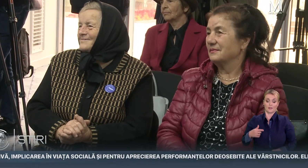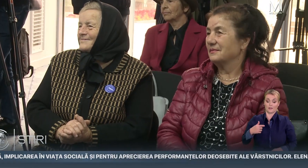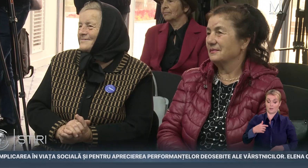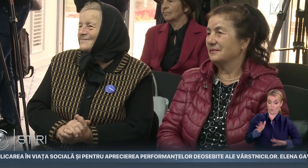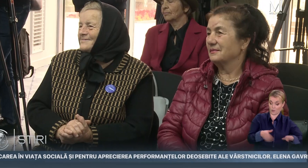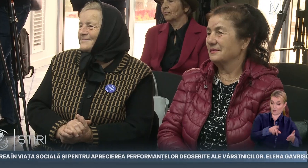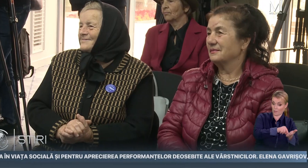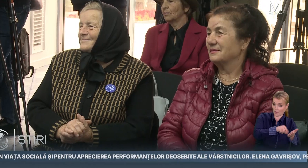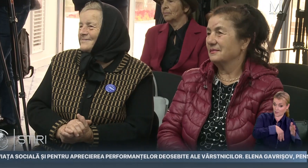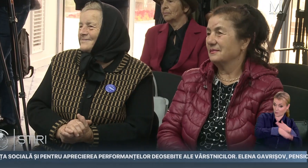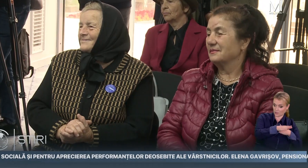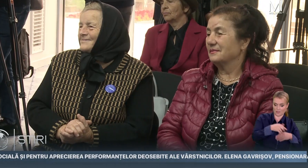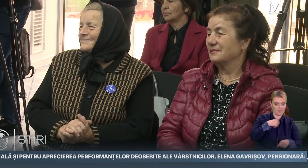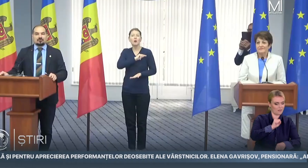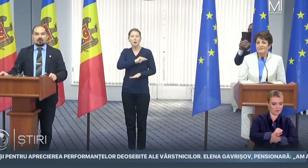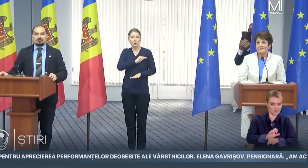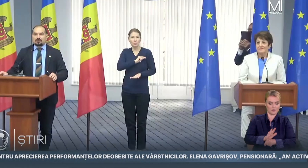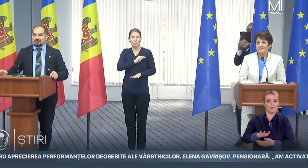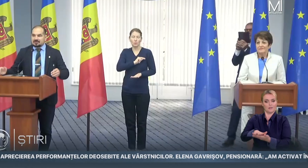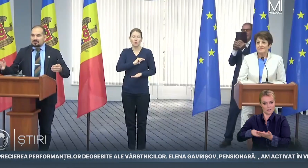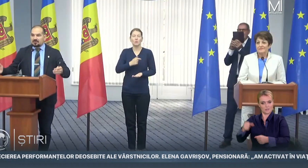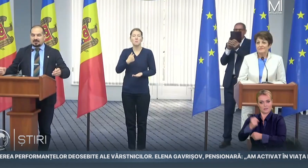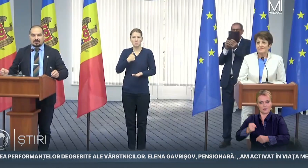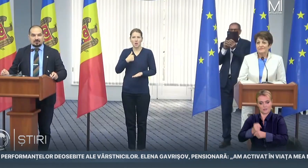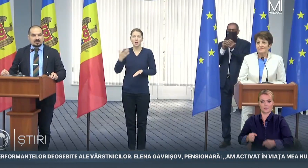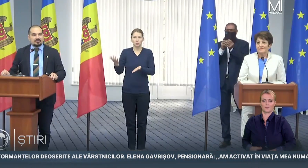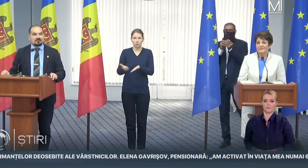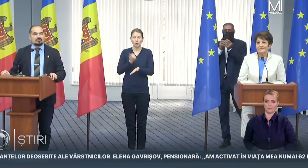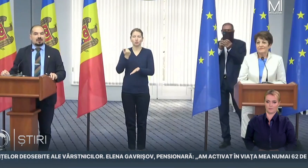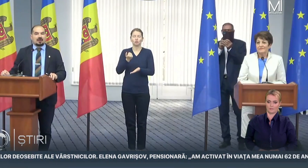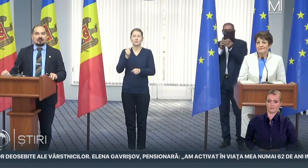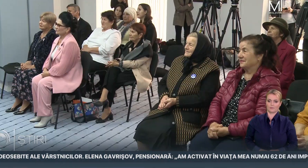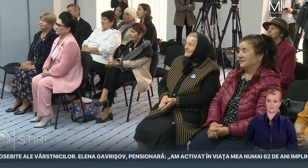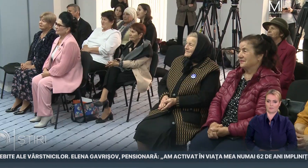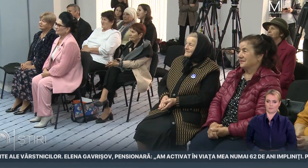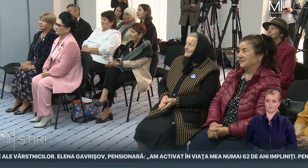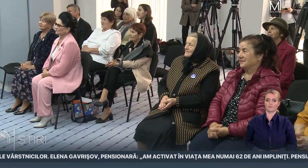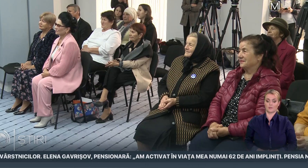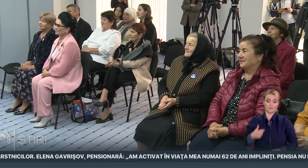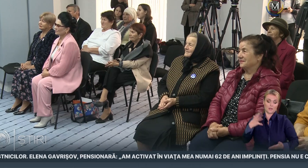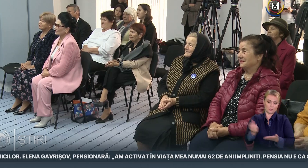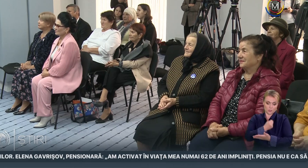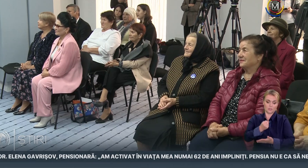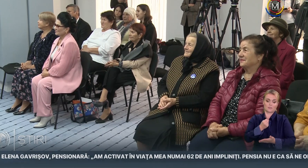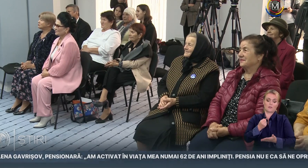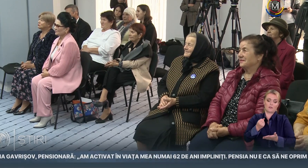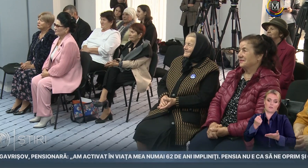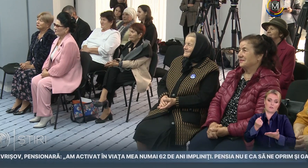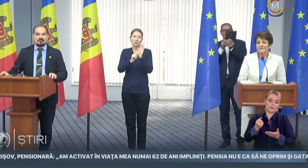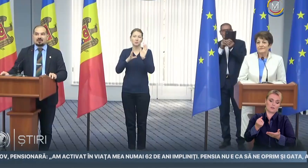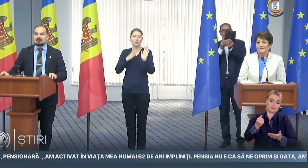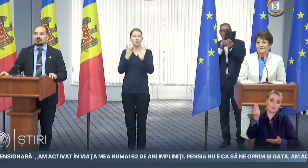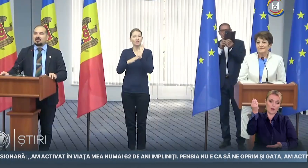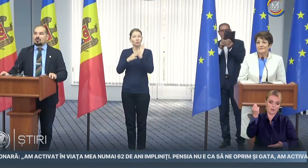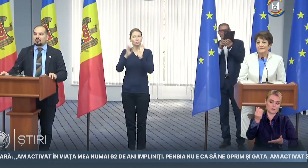24 de ani mărgănăim. Noi am reușit să mobilizăm resurse pentru ca pensia medie să crească cu 90%, iar